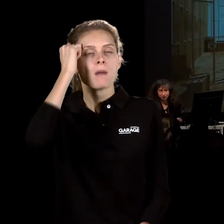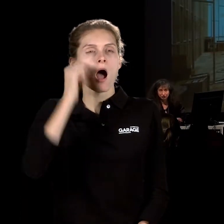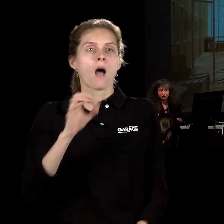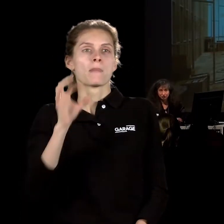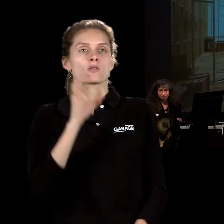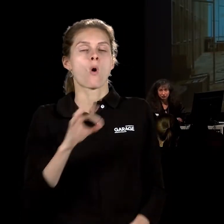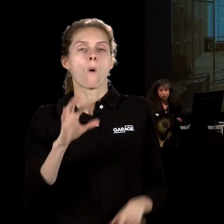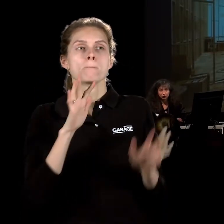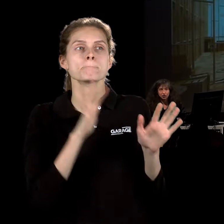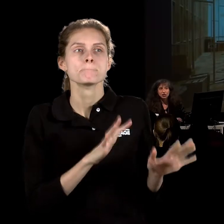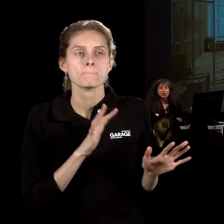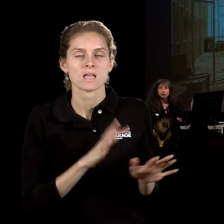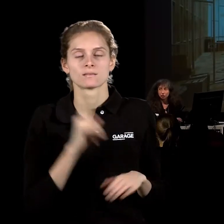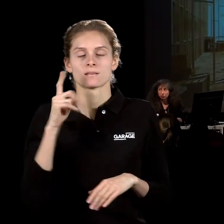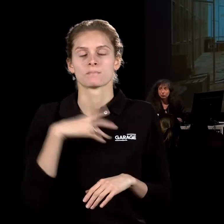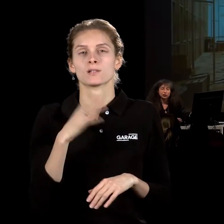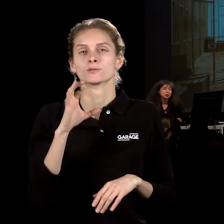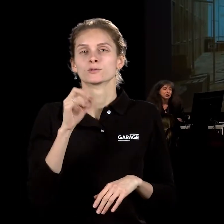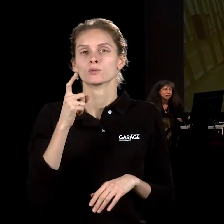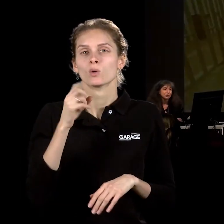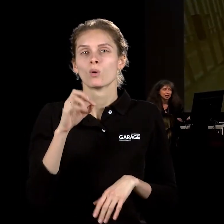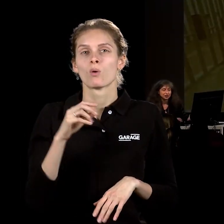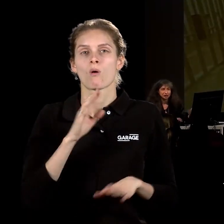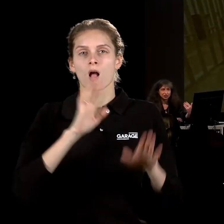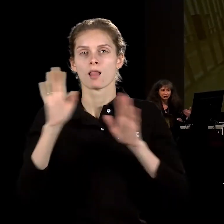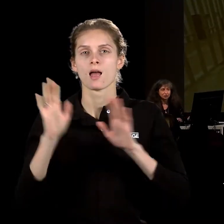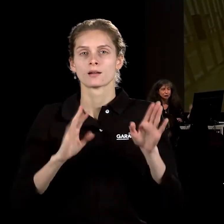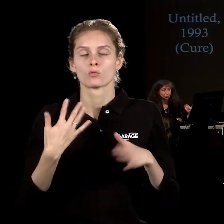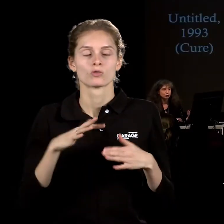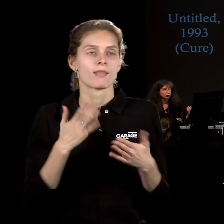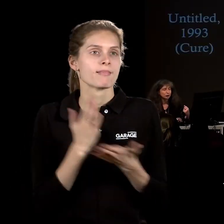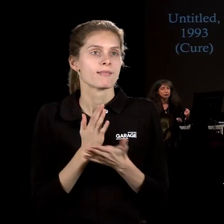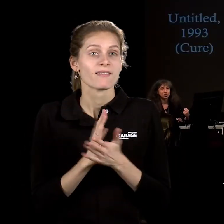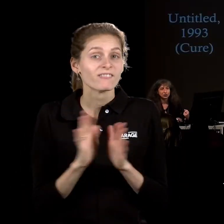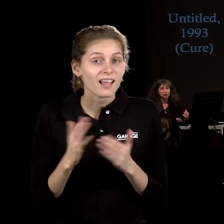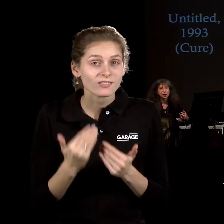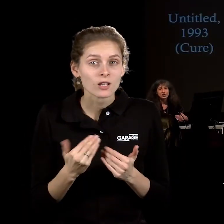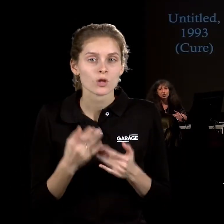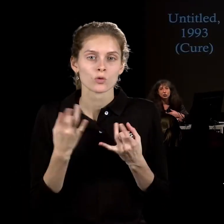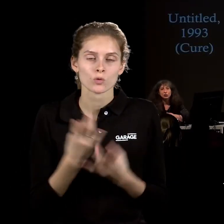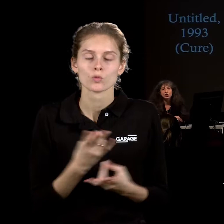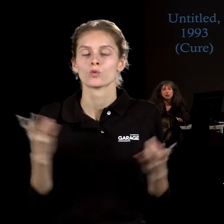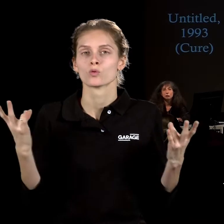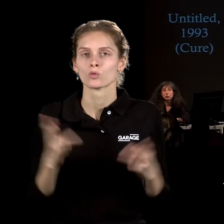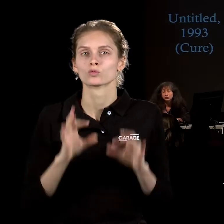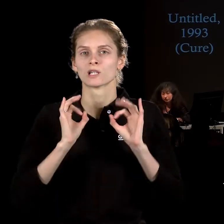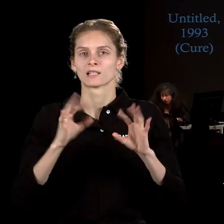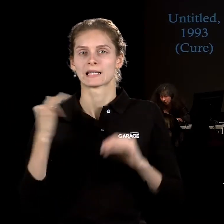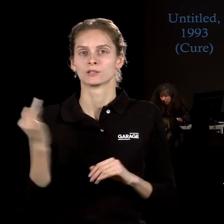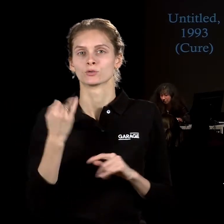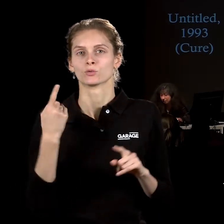момент превратилась галерея в Сохо, которым она уже не является. Надо рассказывать историю этого места. И вот такие